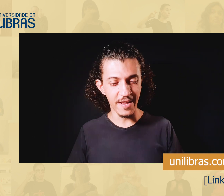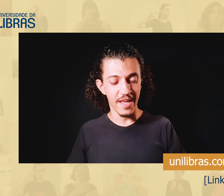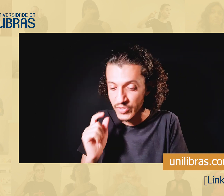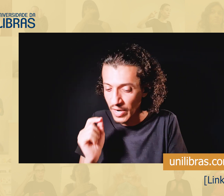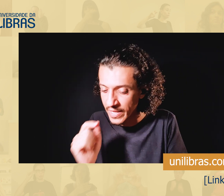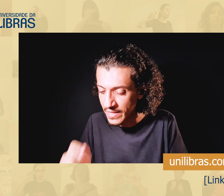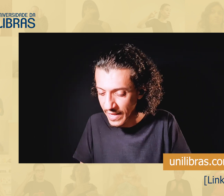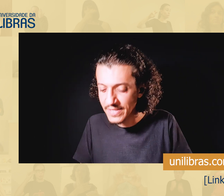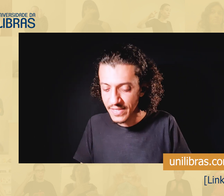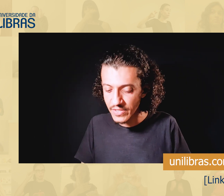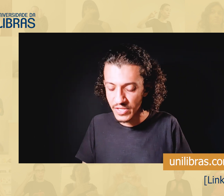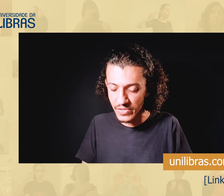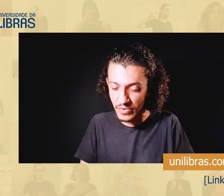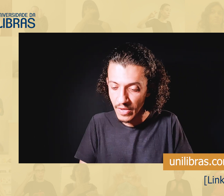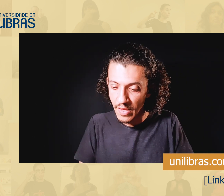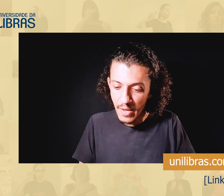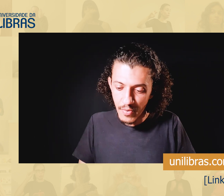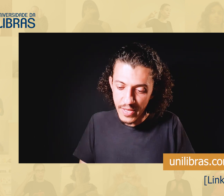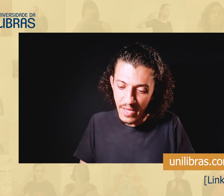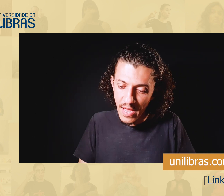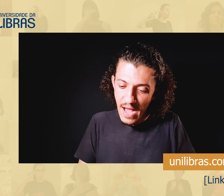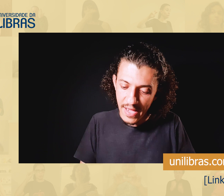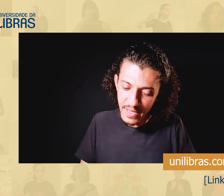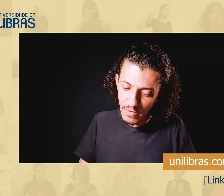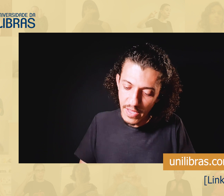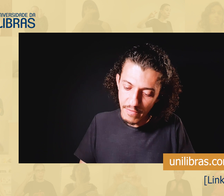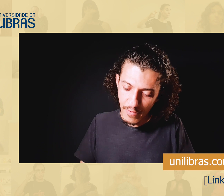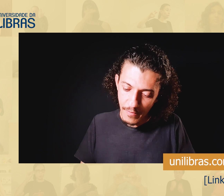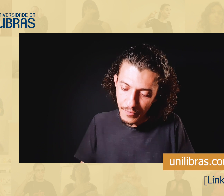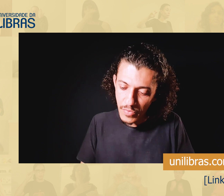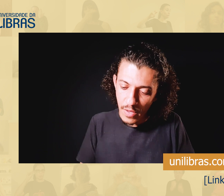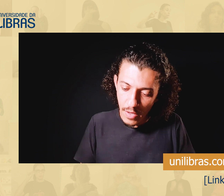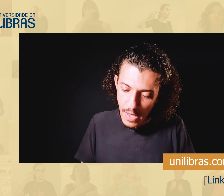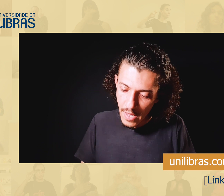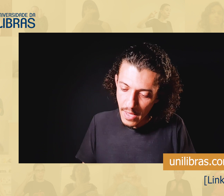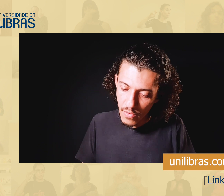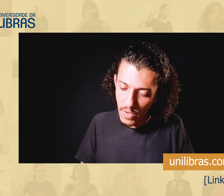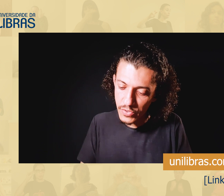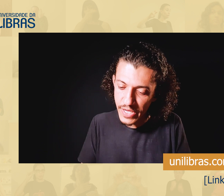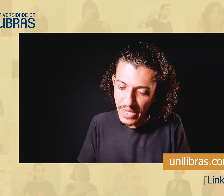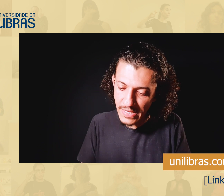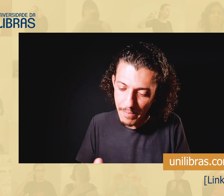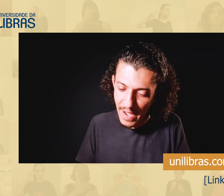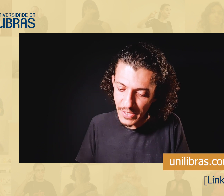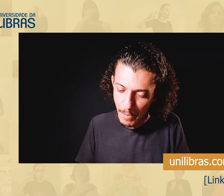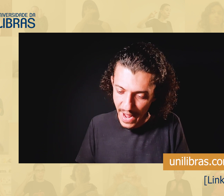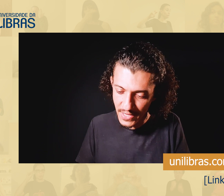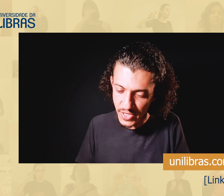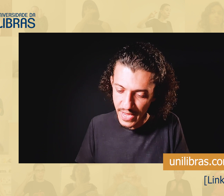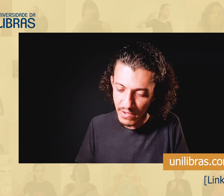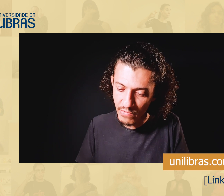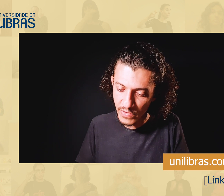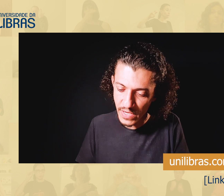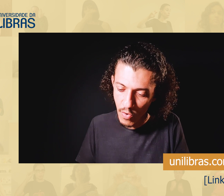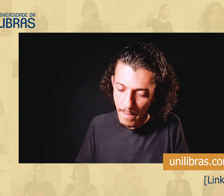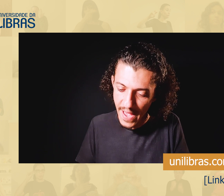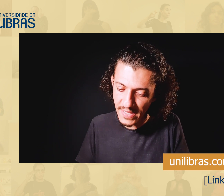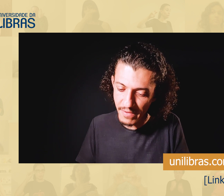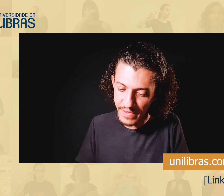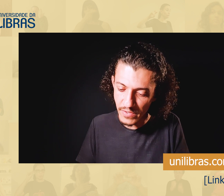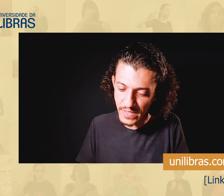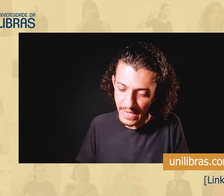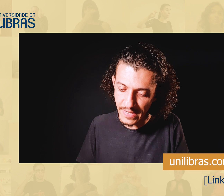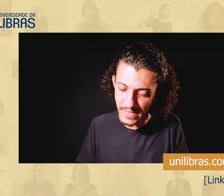na Libras. Mas olha que interessante isso, porque aqui no livro, quando chega nessa parte prática, que você